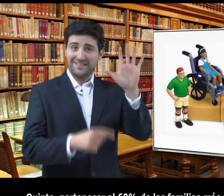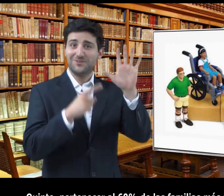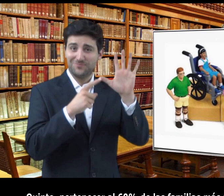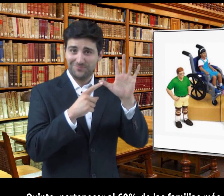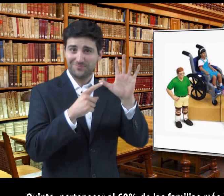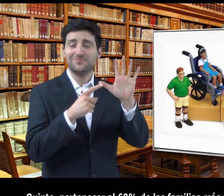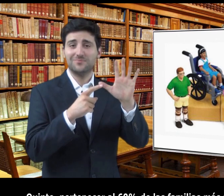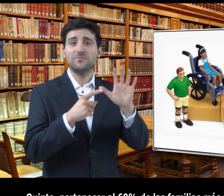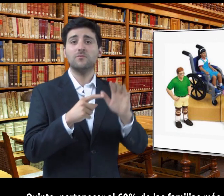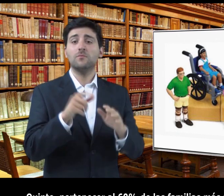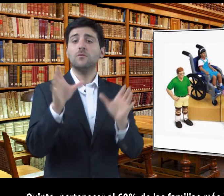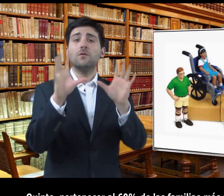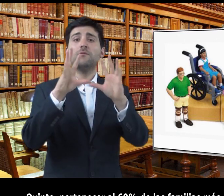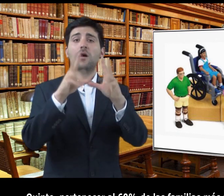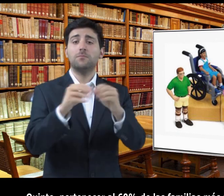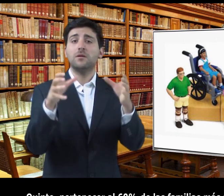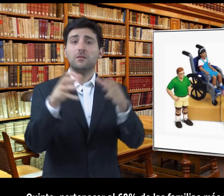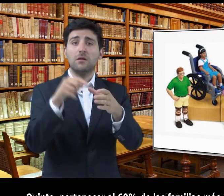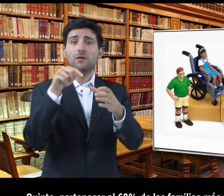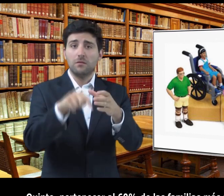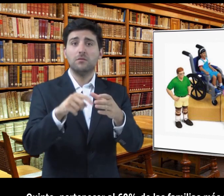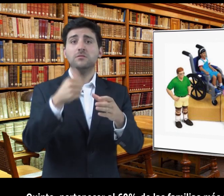Quinto, pertenecer al 60% de las familias más pobres.